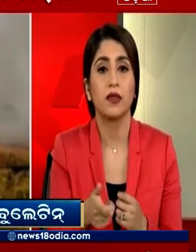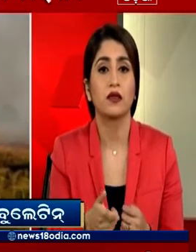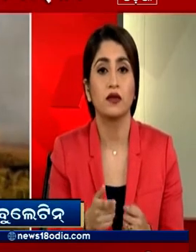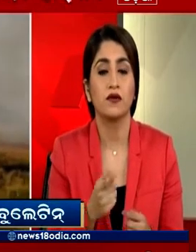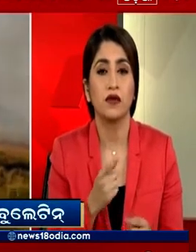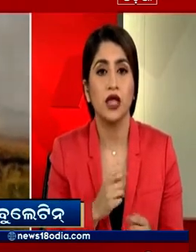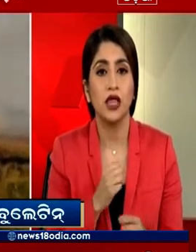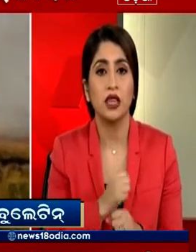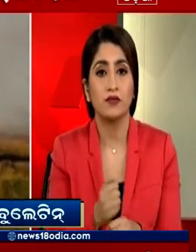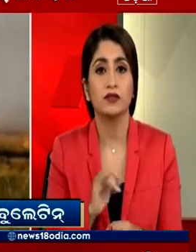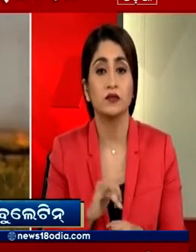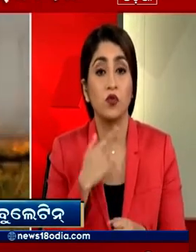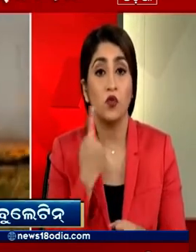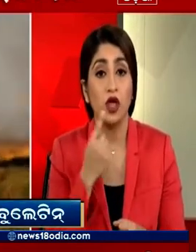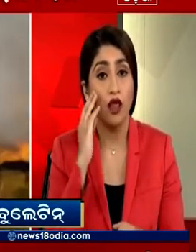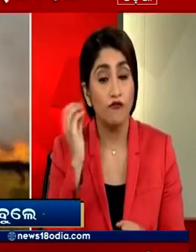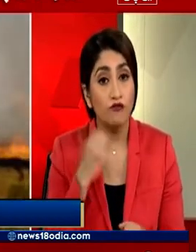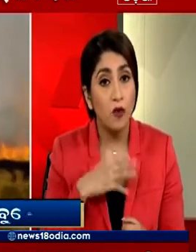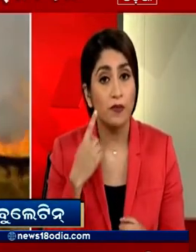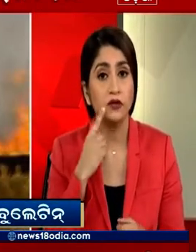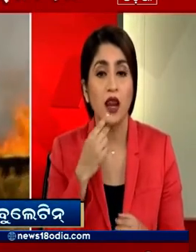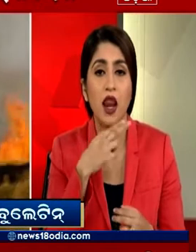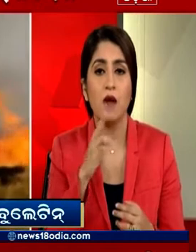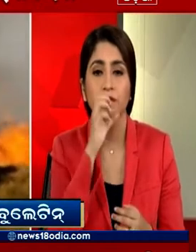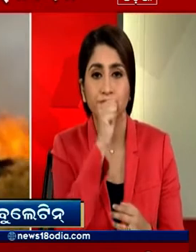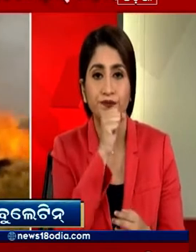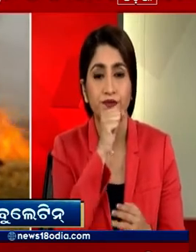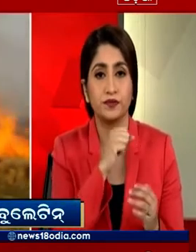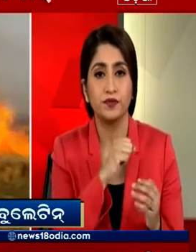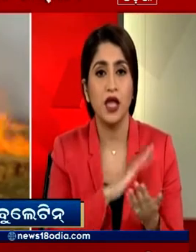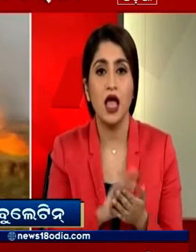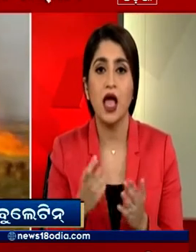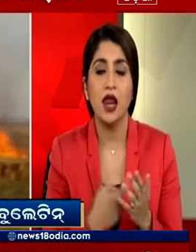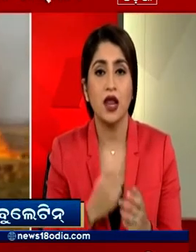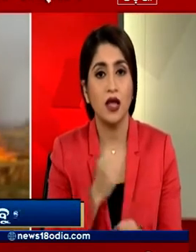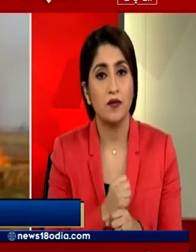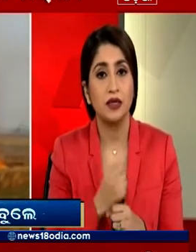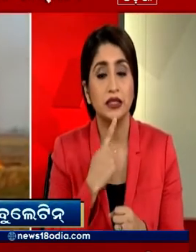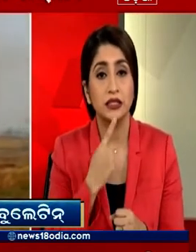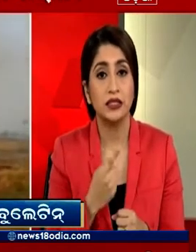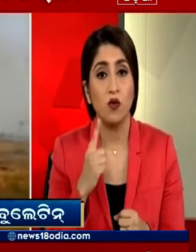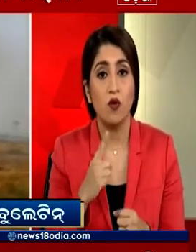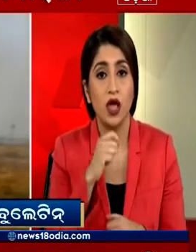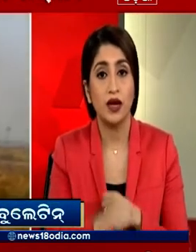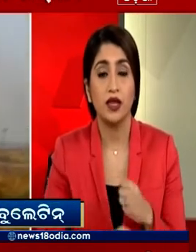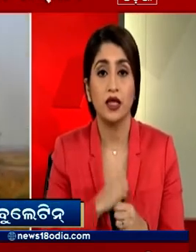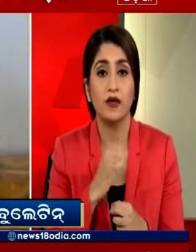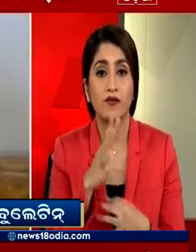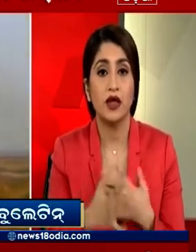जानकारी देने वाले का नाम सरकार गुप्त रखेगी हर्याना सरकार के मुताबिक इस साल पराली जलाने के मामले में